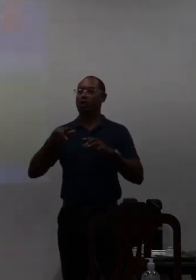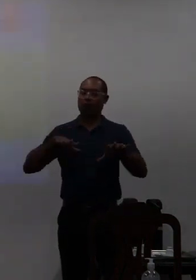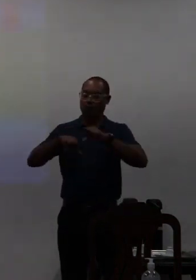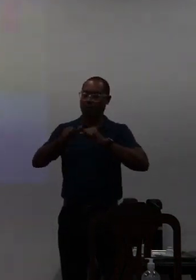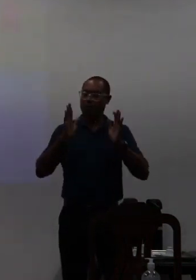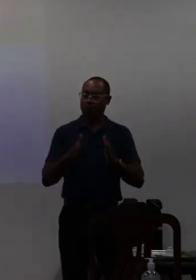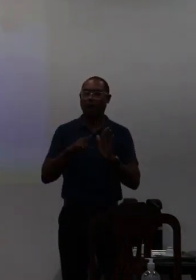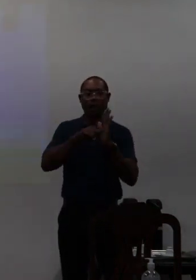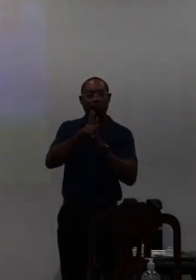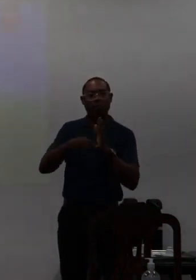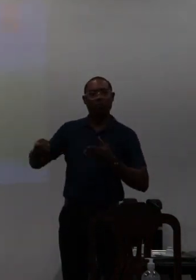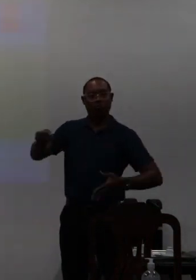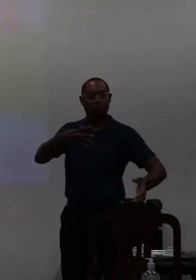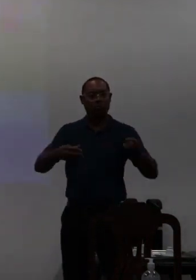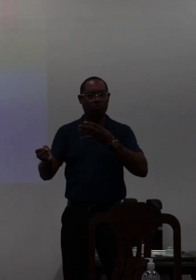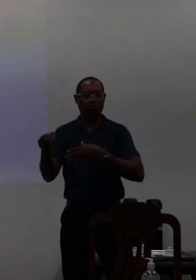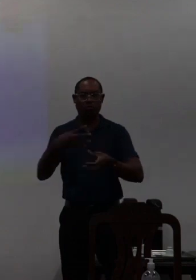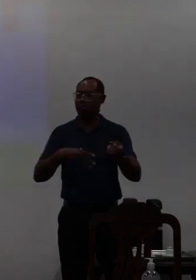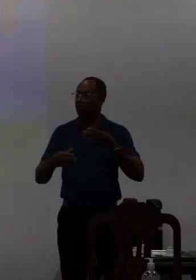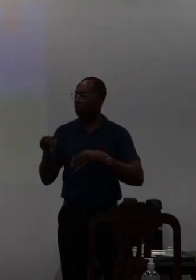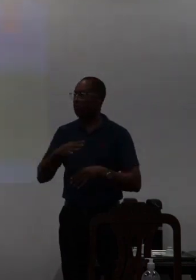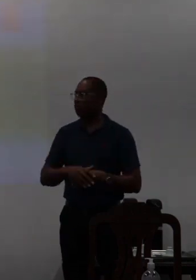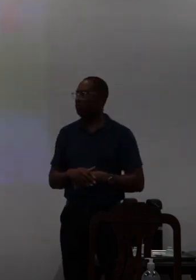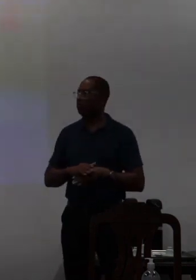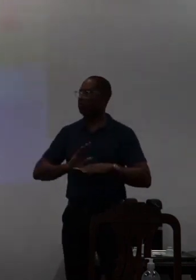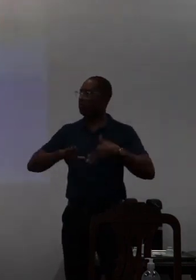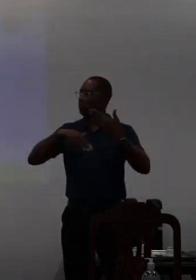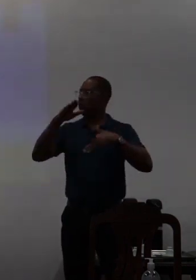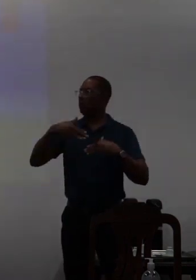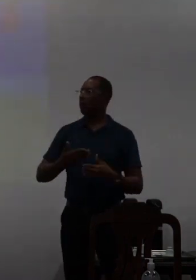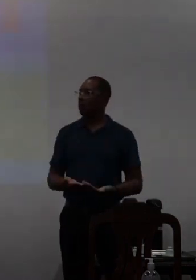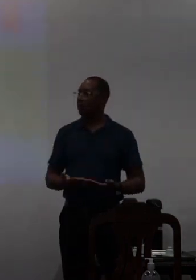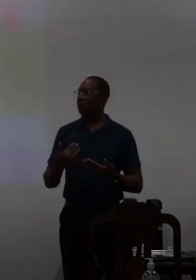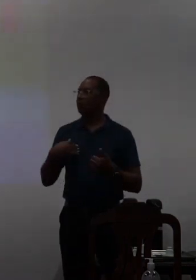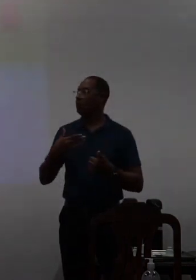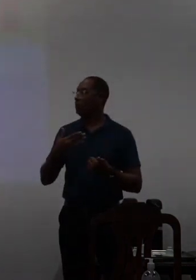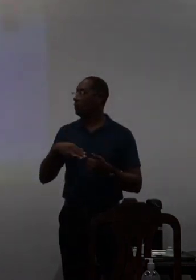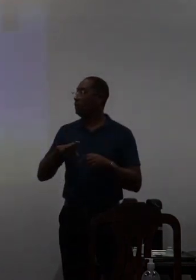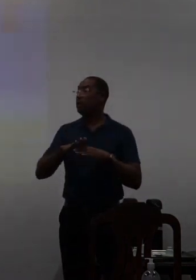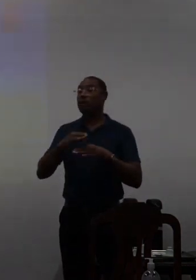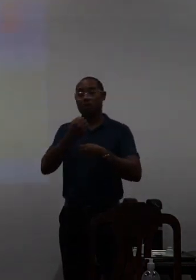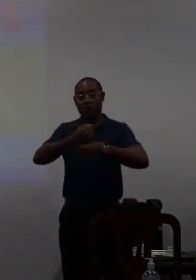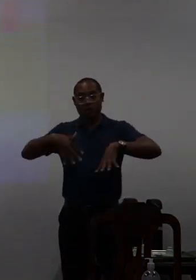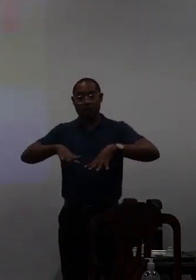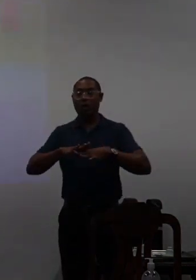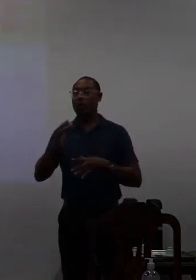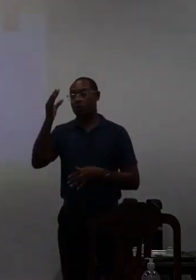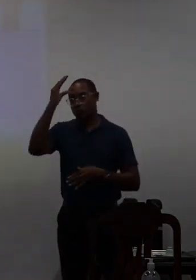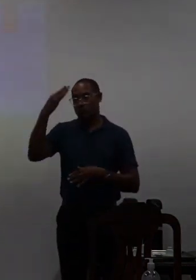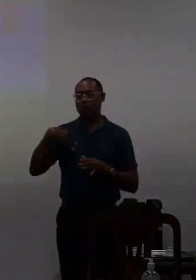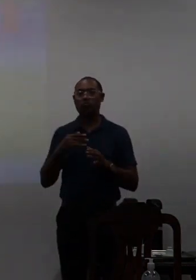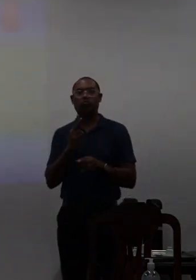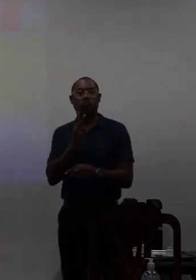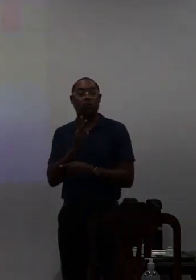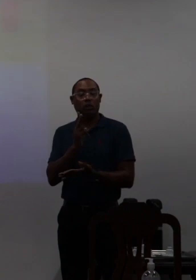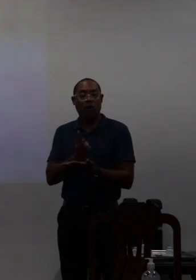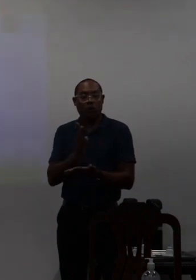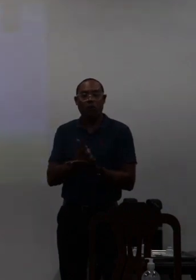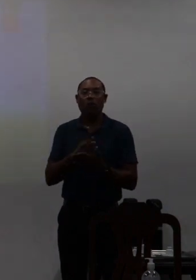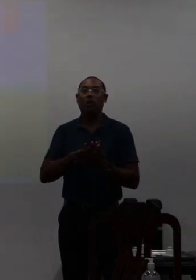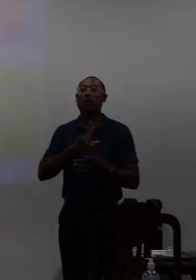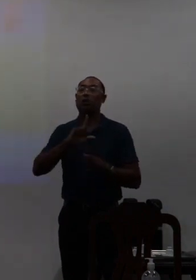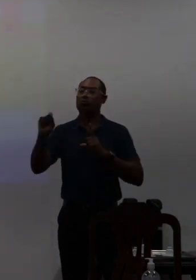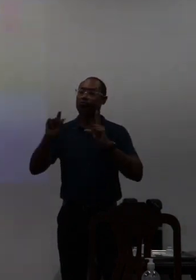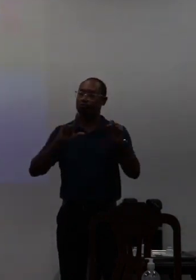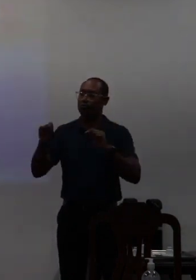pesquisa e inovação e empreendedorismo extensão de cultura assistência permanência e evasão